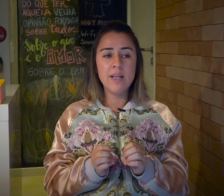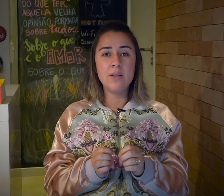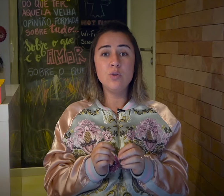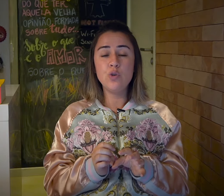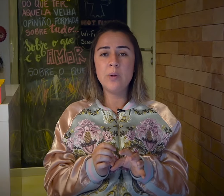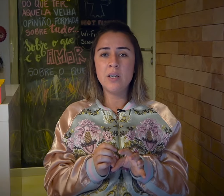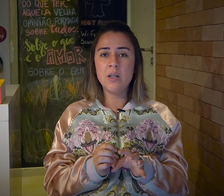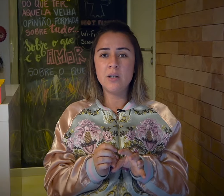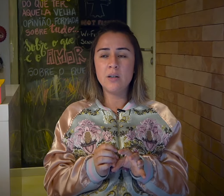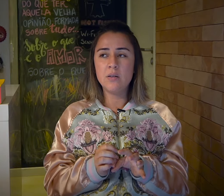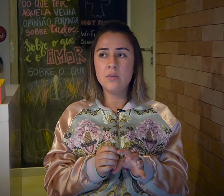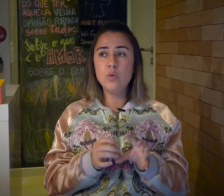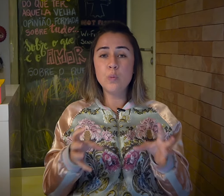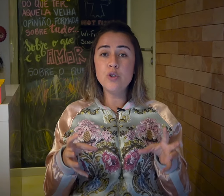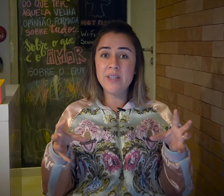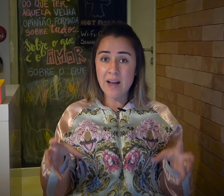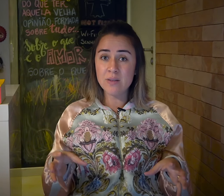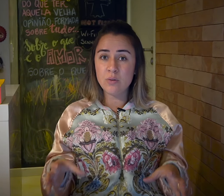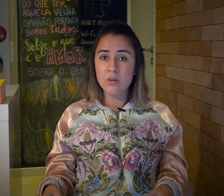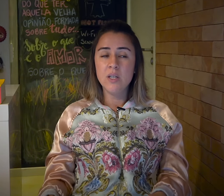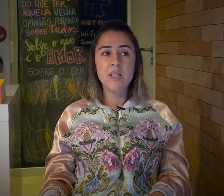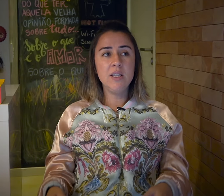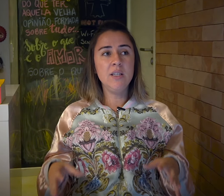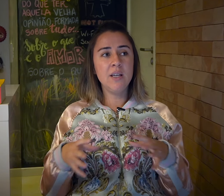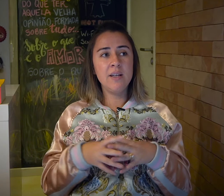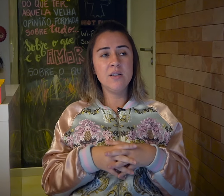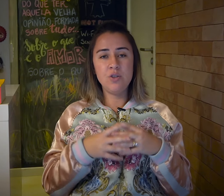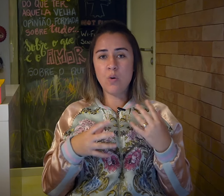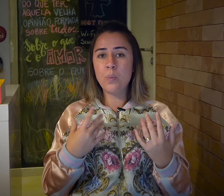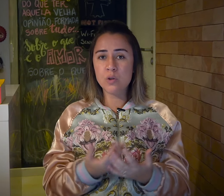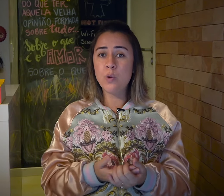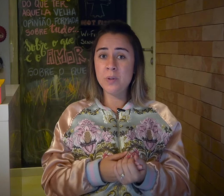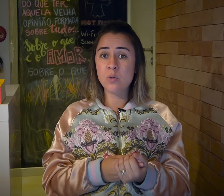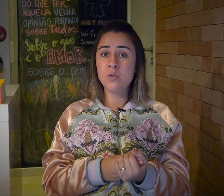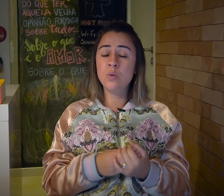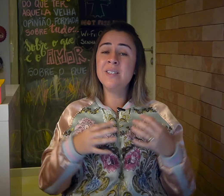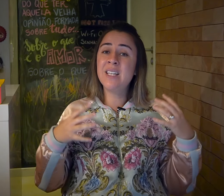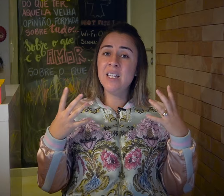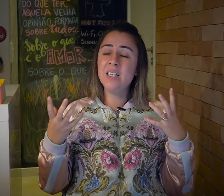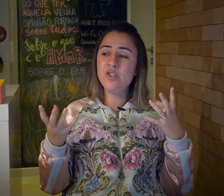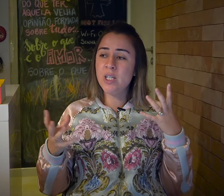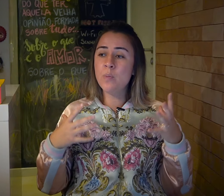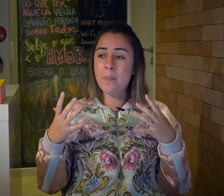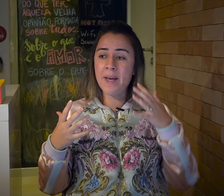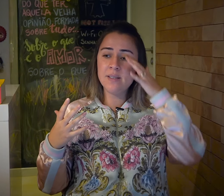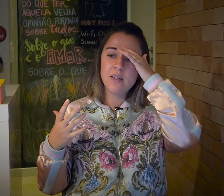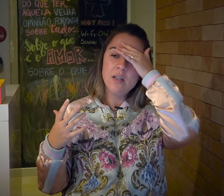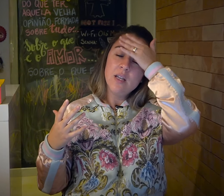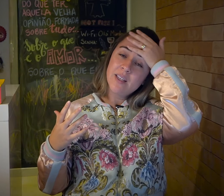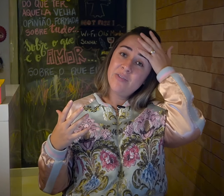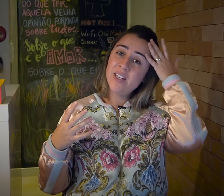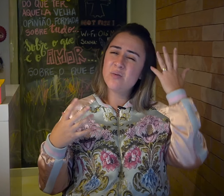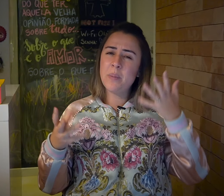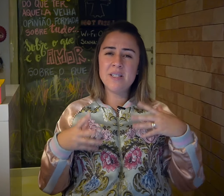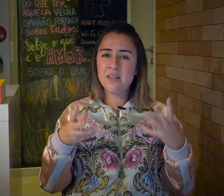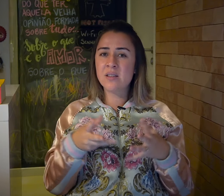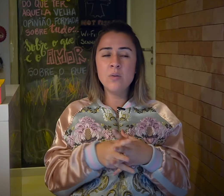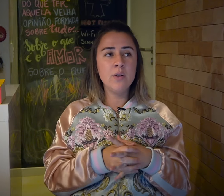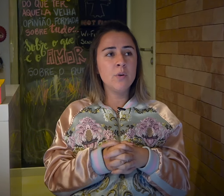relato de um grupo de teatro que era composto por pessoas surdas e que tinha uma peça, que fez uma apresentação lá em uma